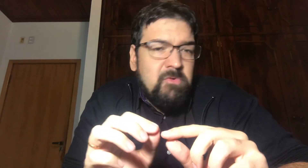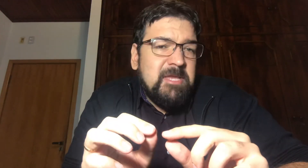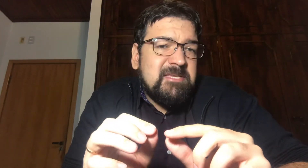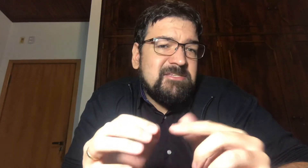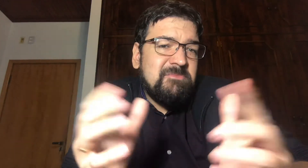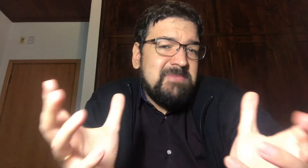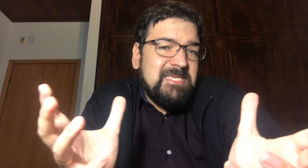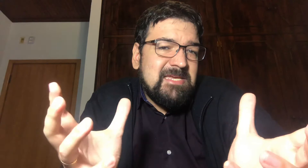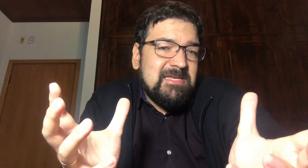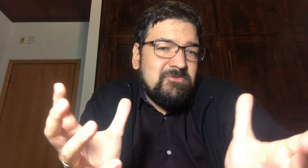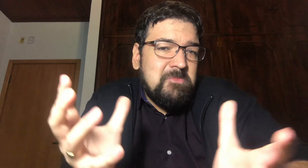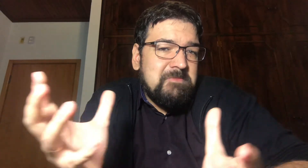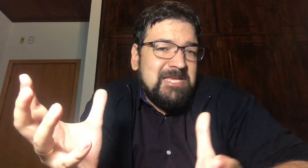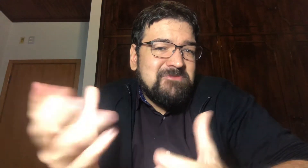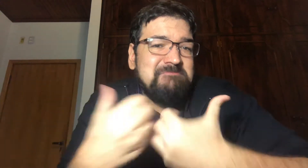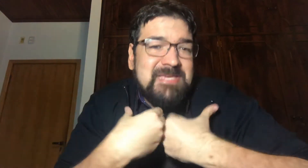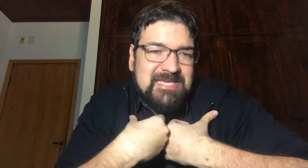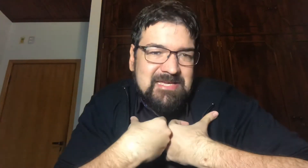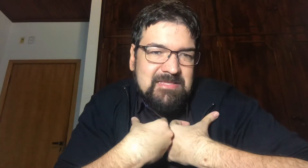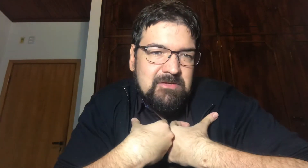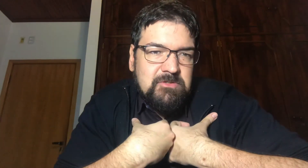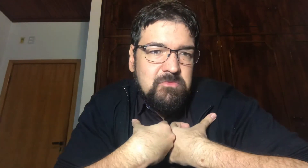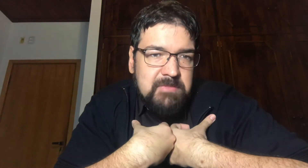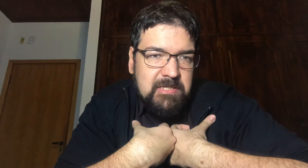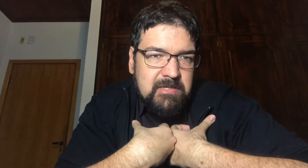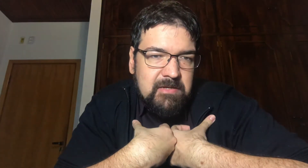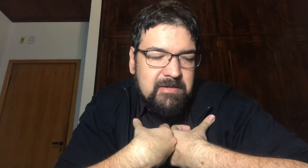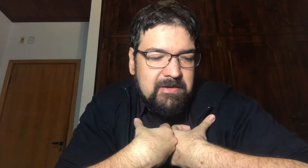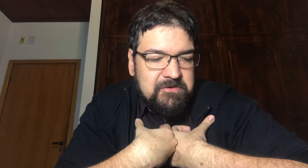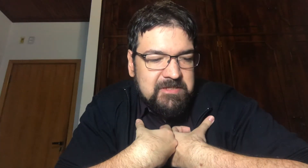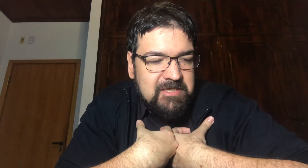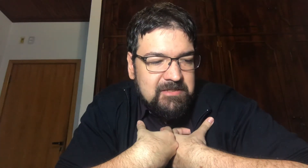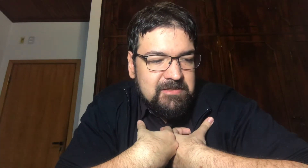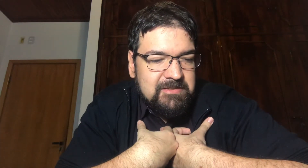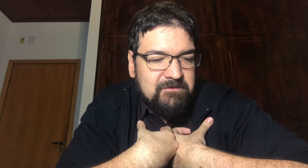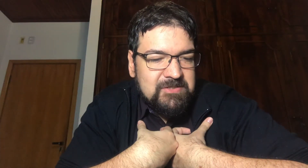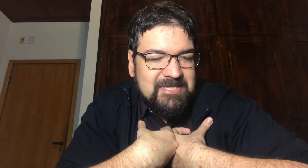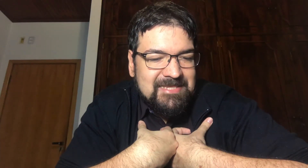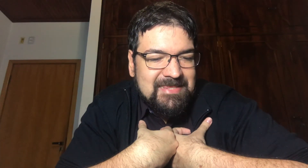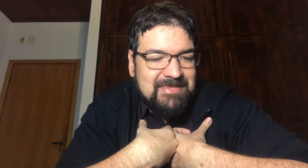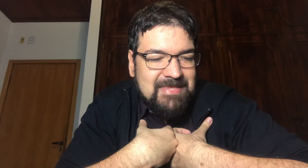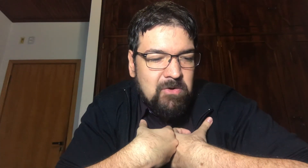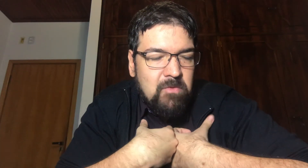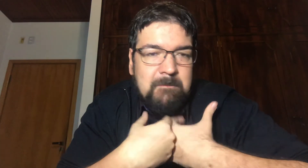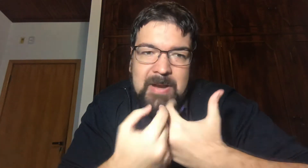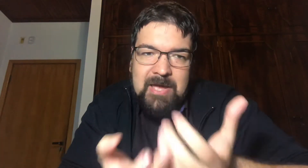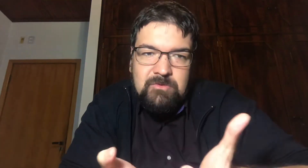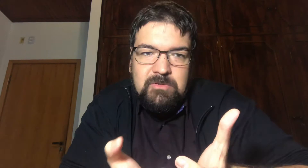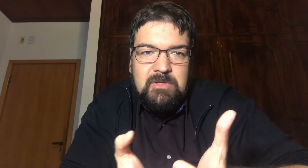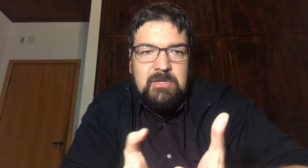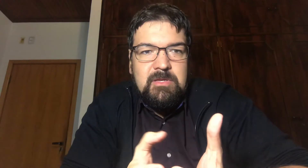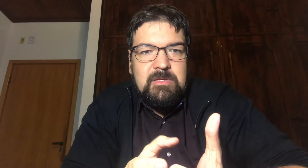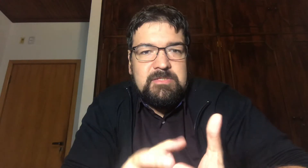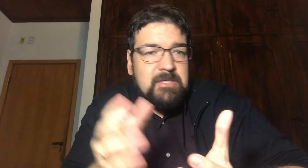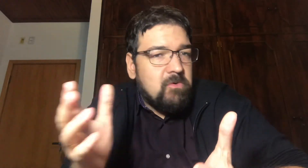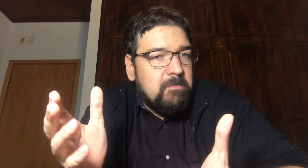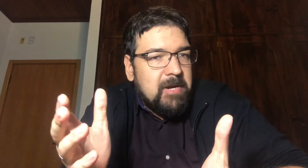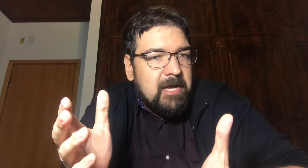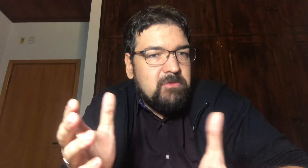Recomendação minha No momento Minha Eu digo minha É o seguinte Se você está comprado Siga comprado